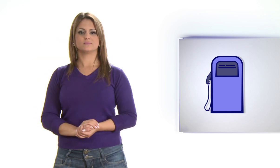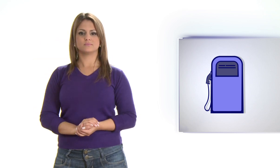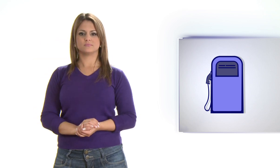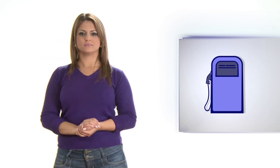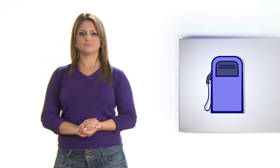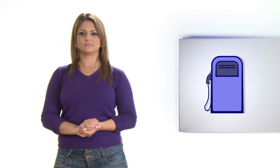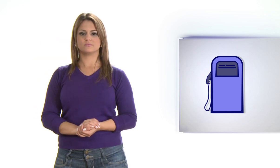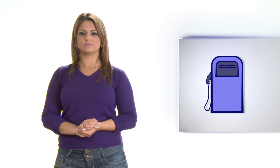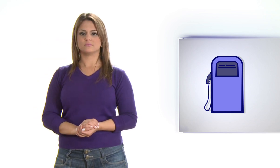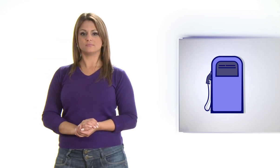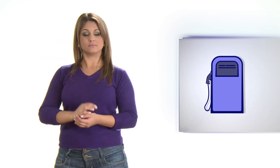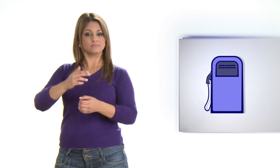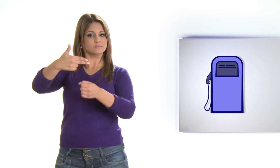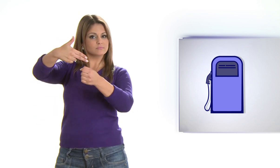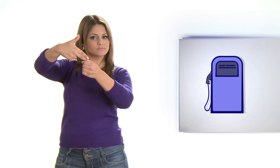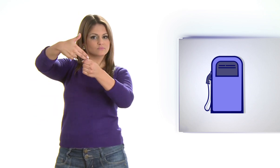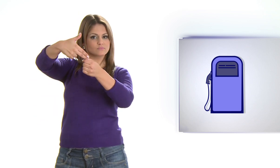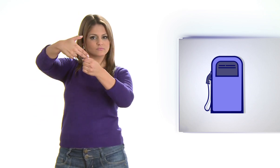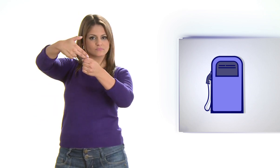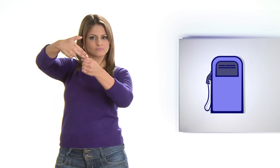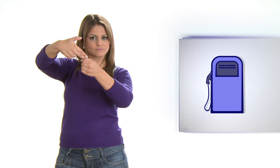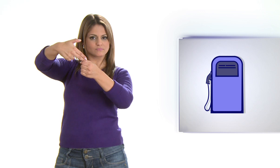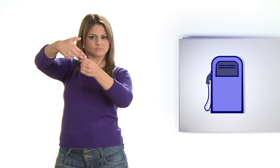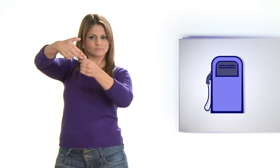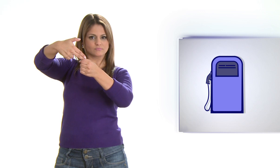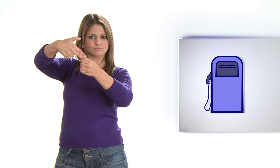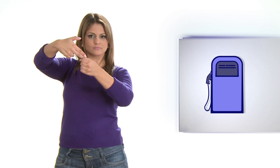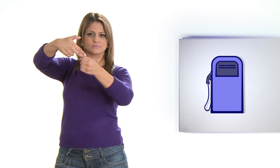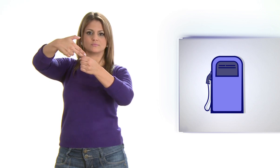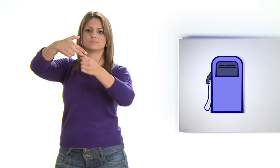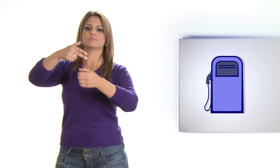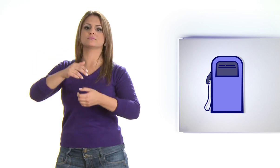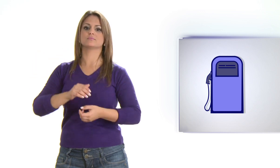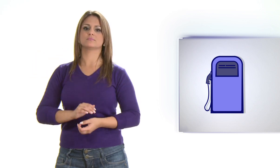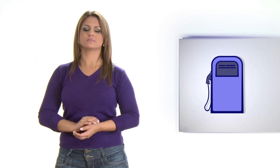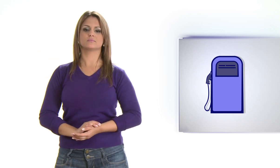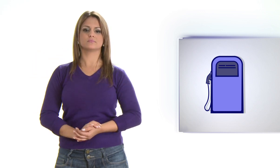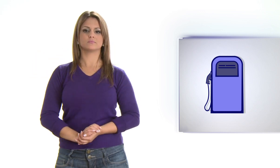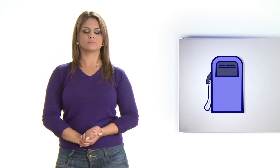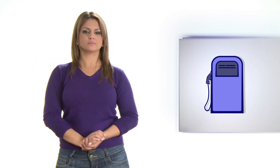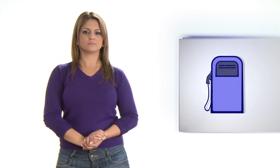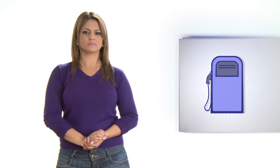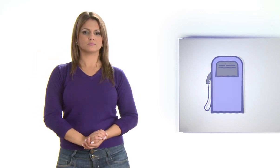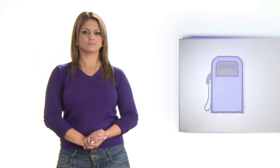Posto de gasolina Posto de